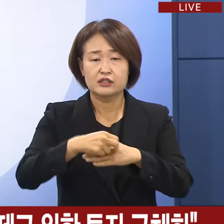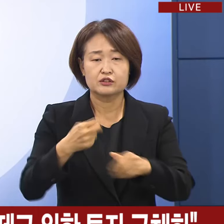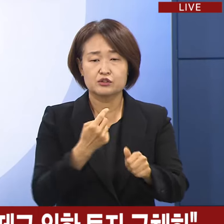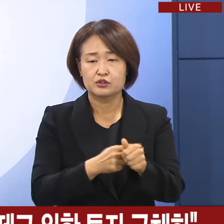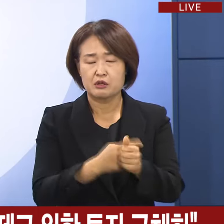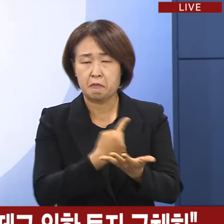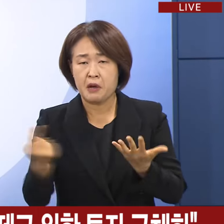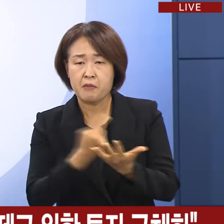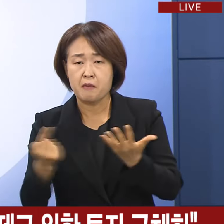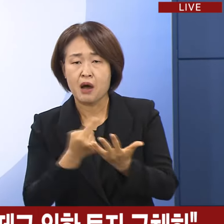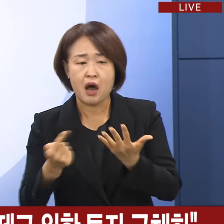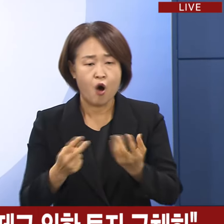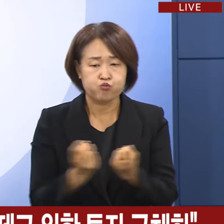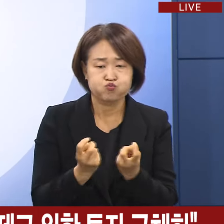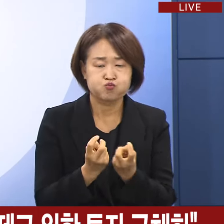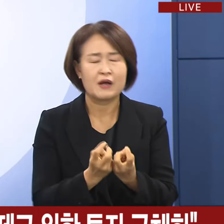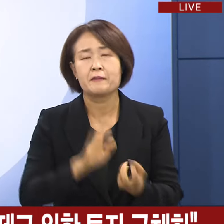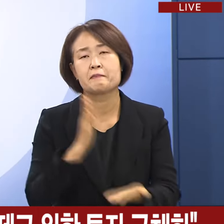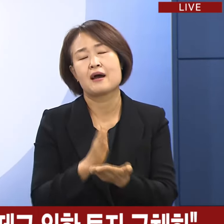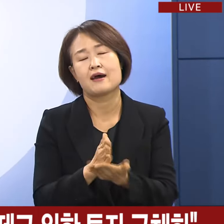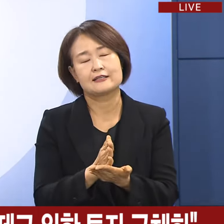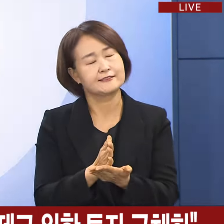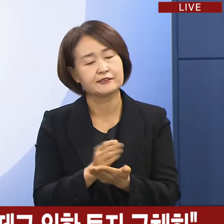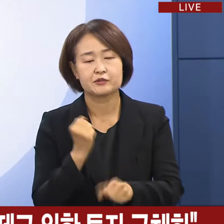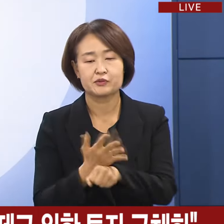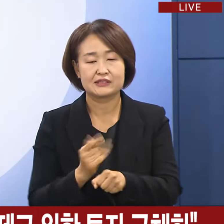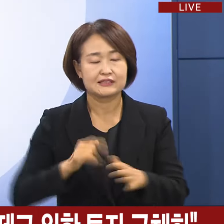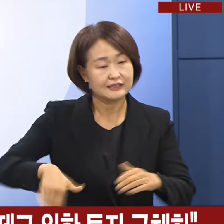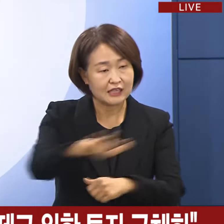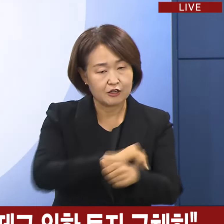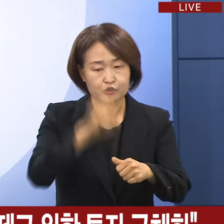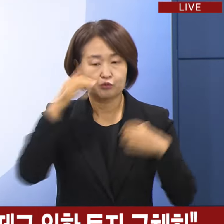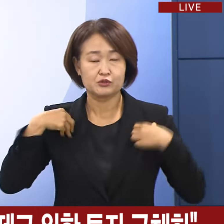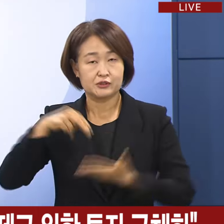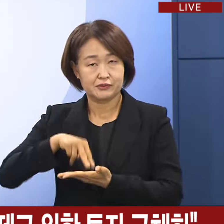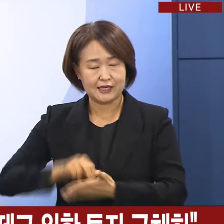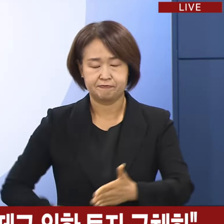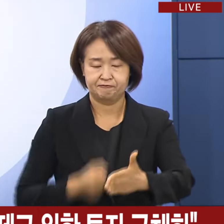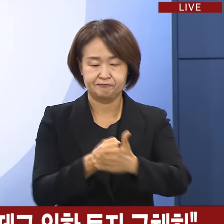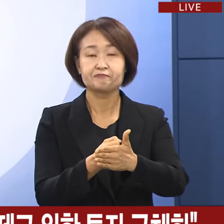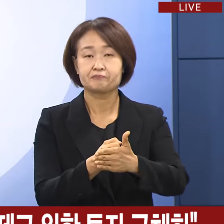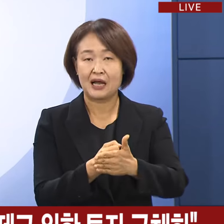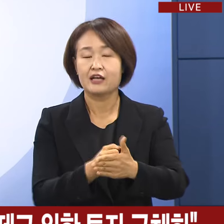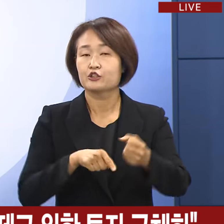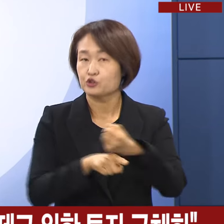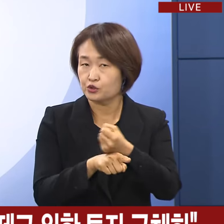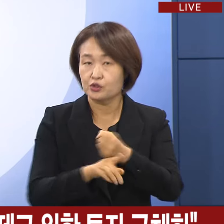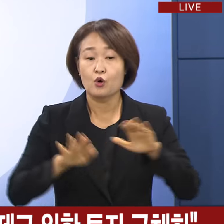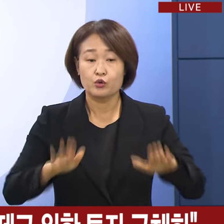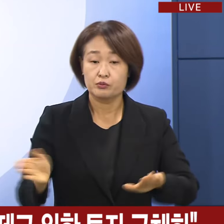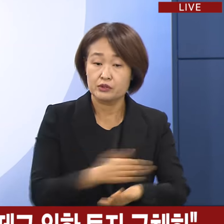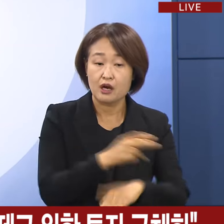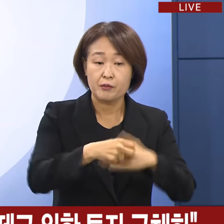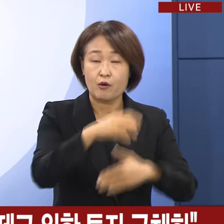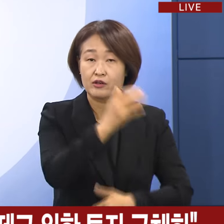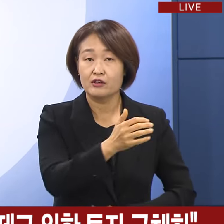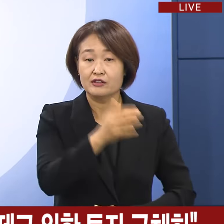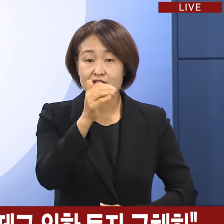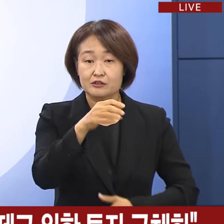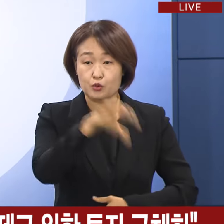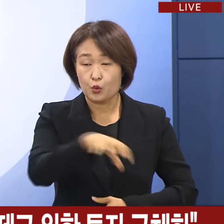않도록 하기 위한 정부가 내린 결단입니다. 오늘부터 각 병원장들께서는